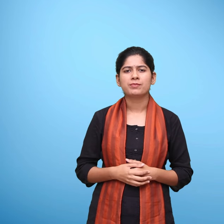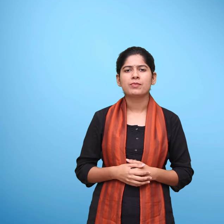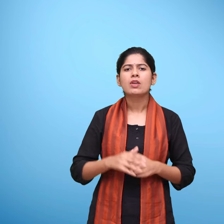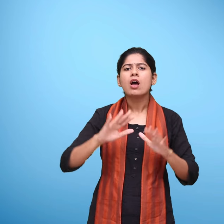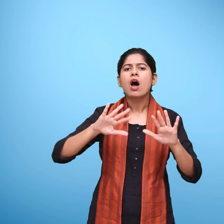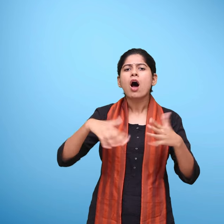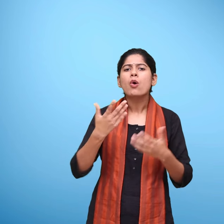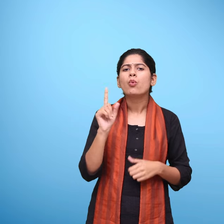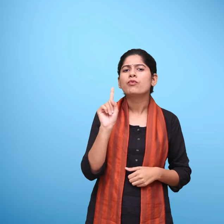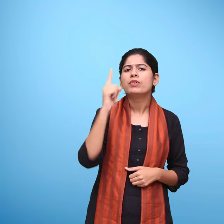पहला चरण